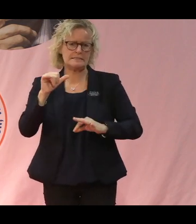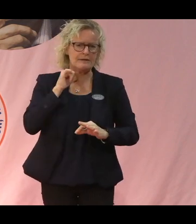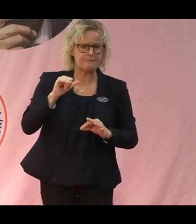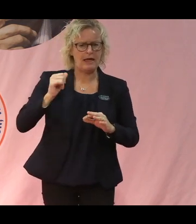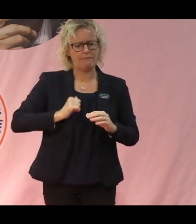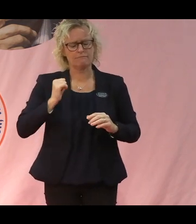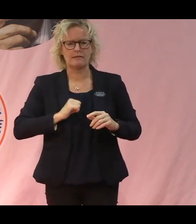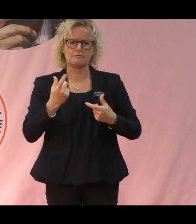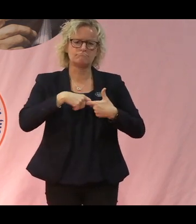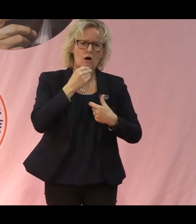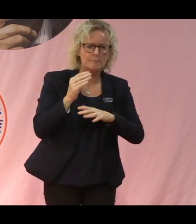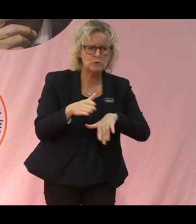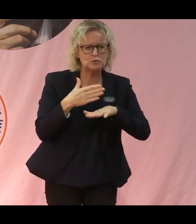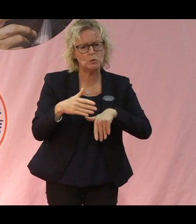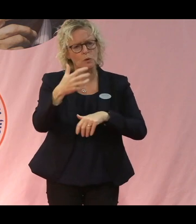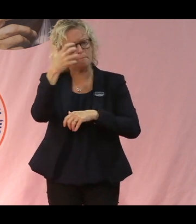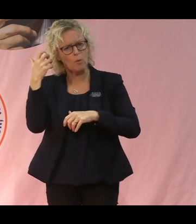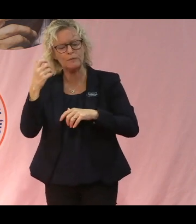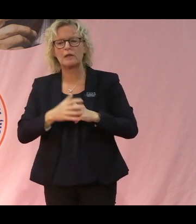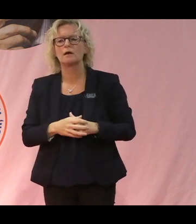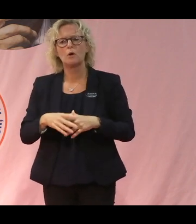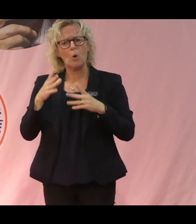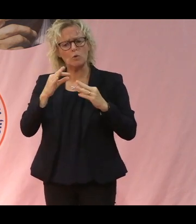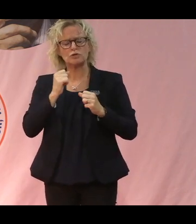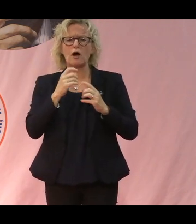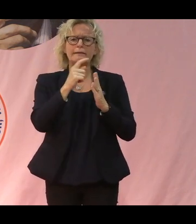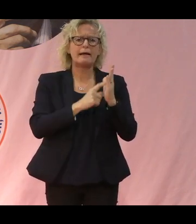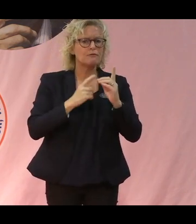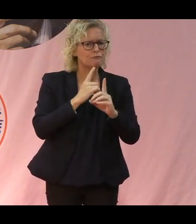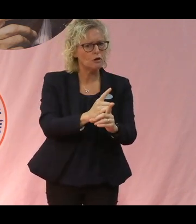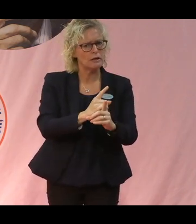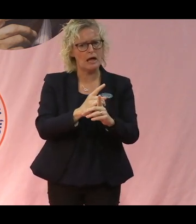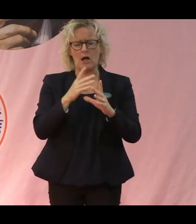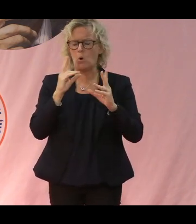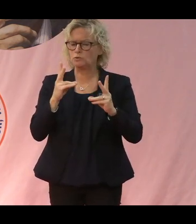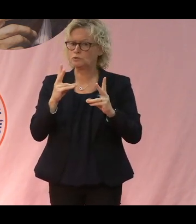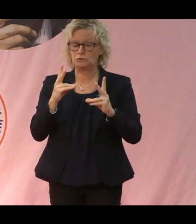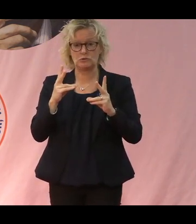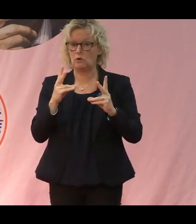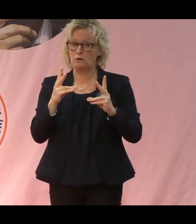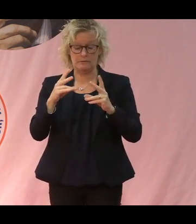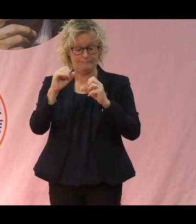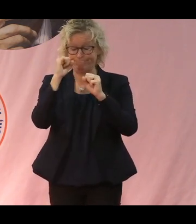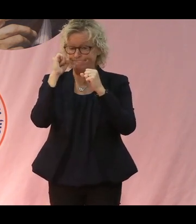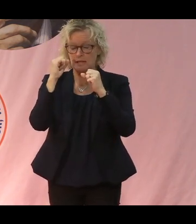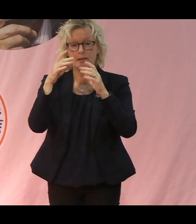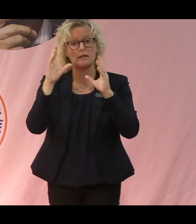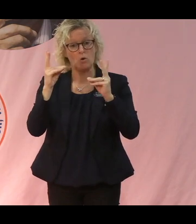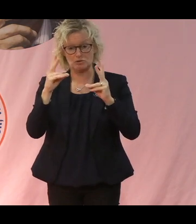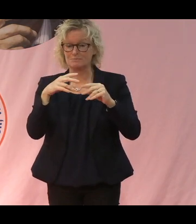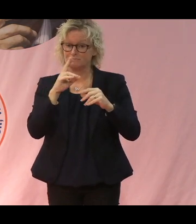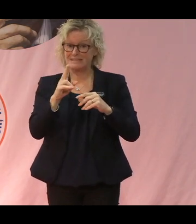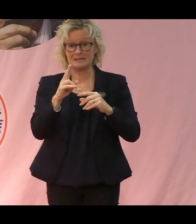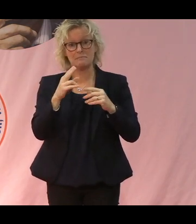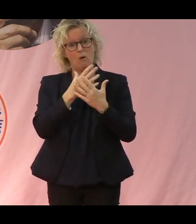livsmedelsproduktion. Hur man ska efterleva dem är också ett stort... Inte bara att det finns regler, men också att de faktiskt följs